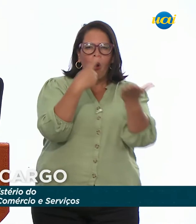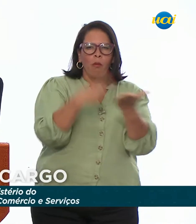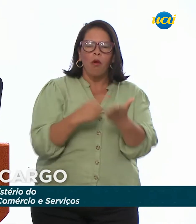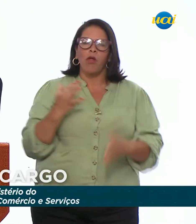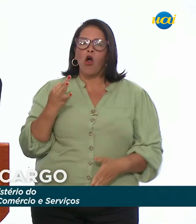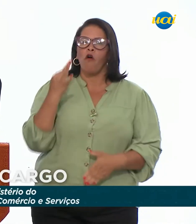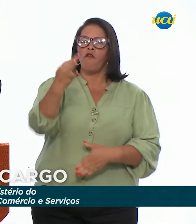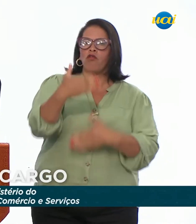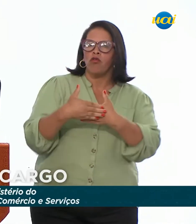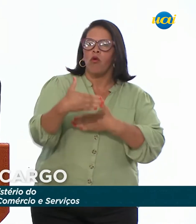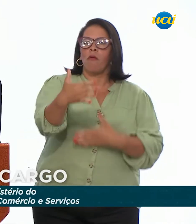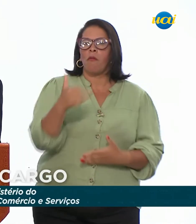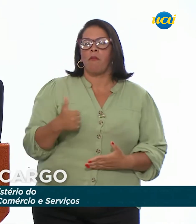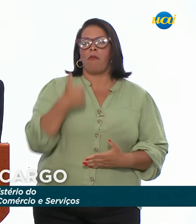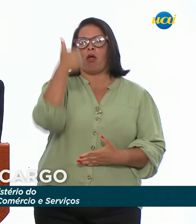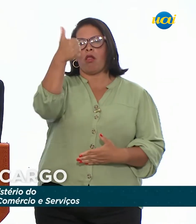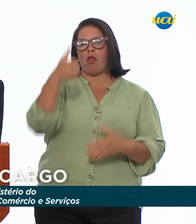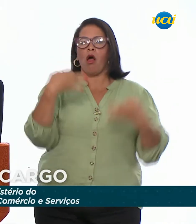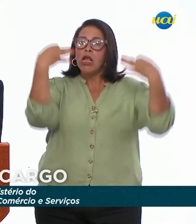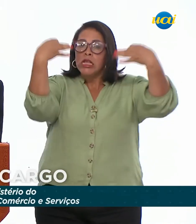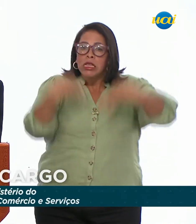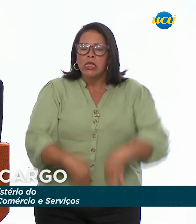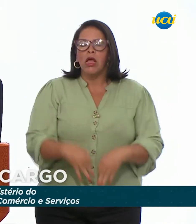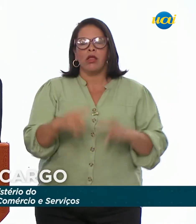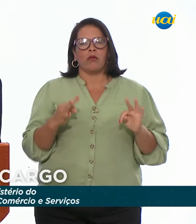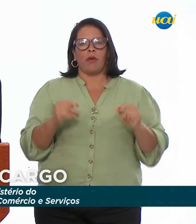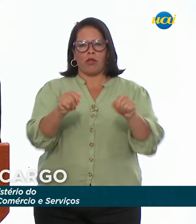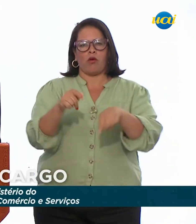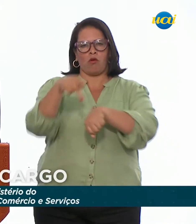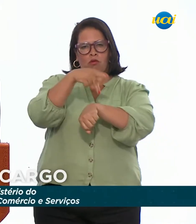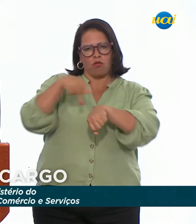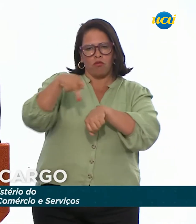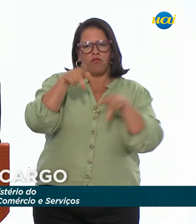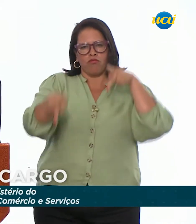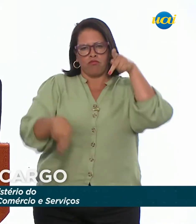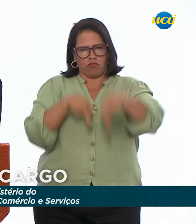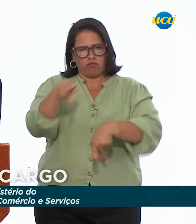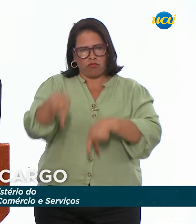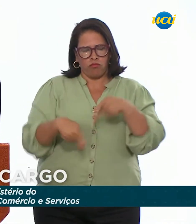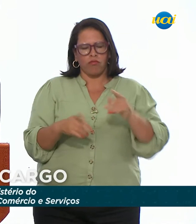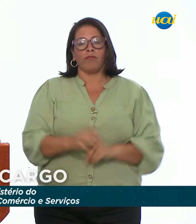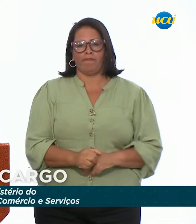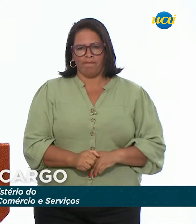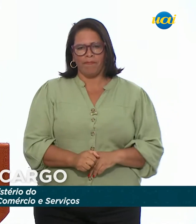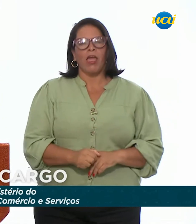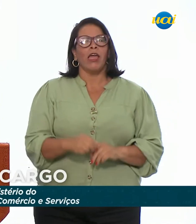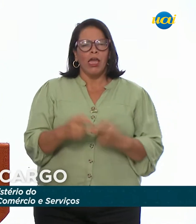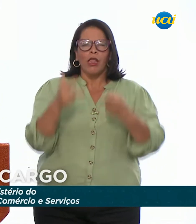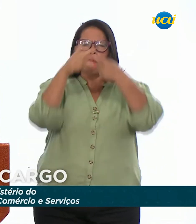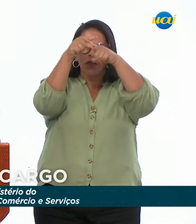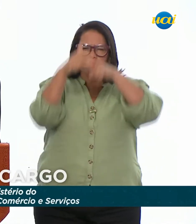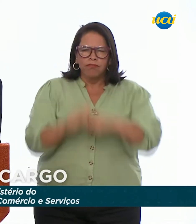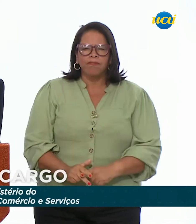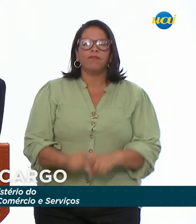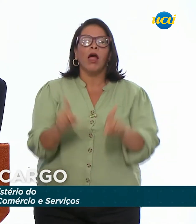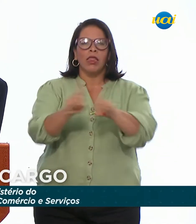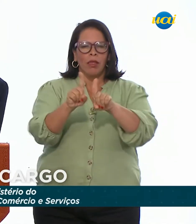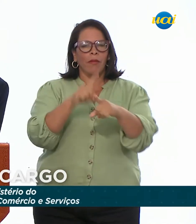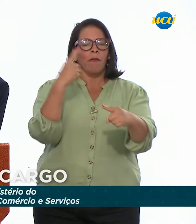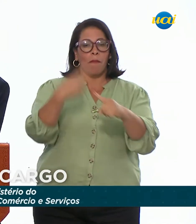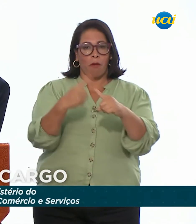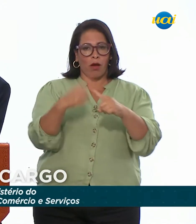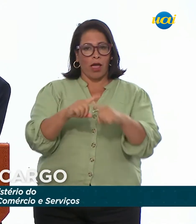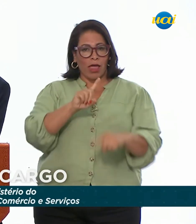futuro melhor e mais justo para o nosso povo. E de reconstrução, porque